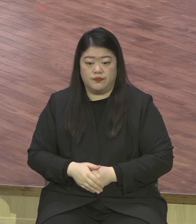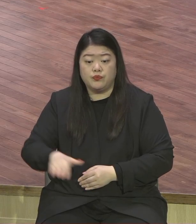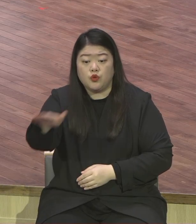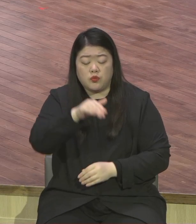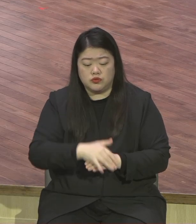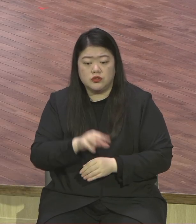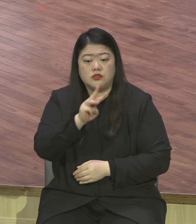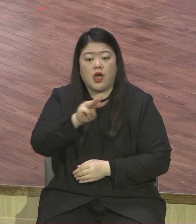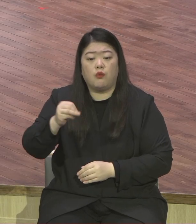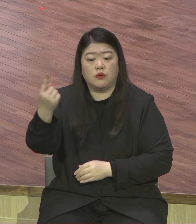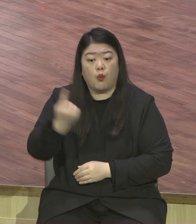없어요 오직 그리스도인데